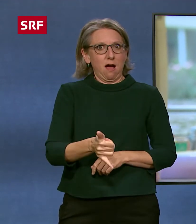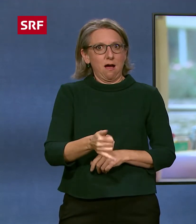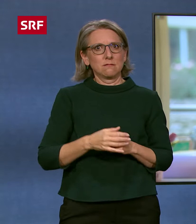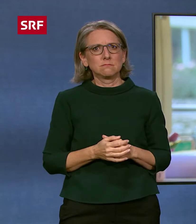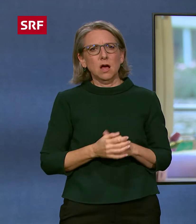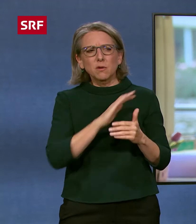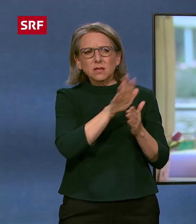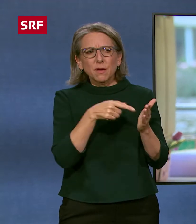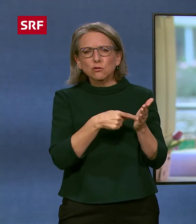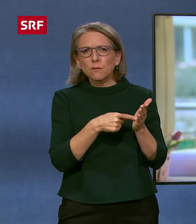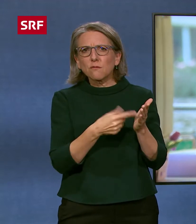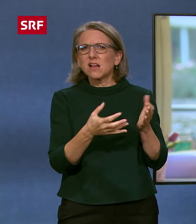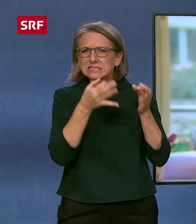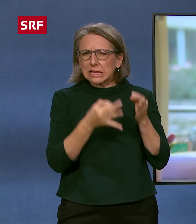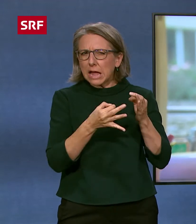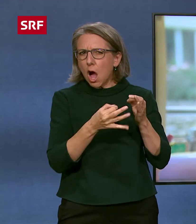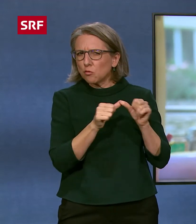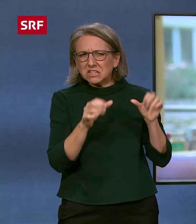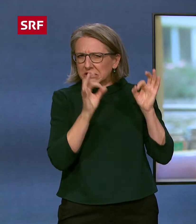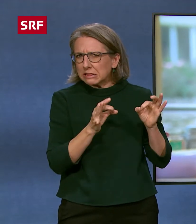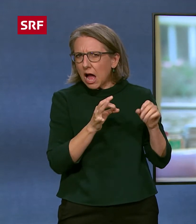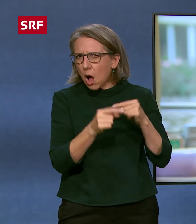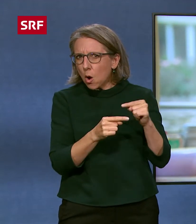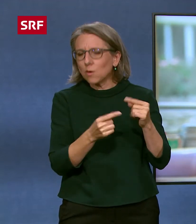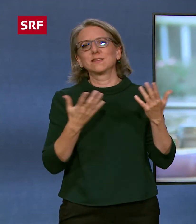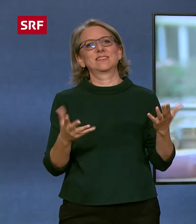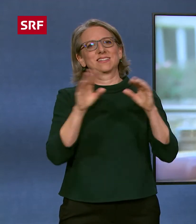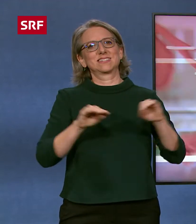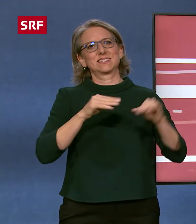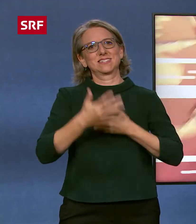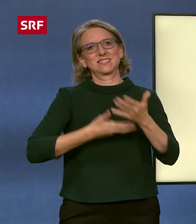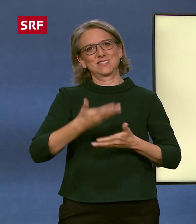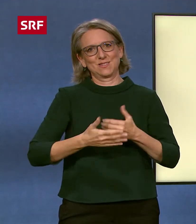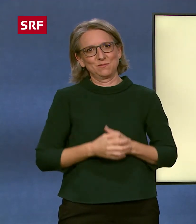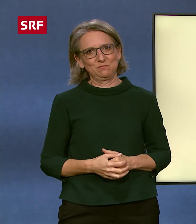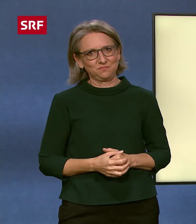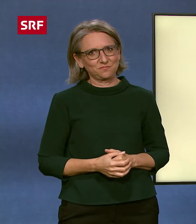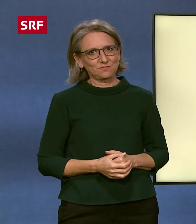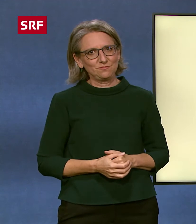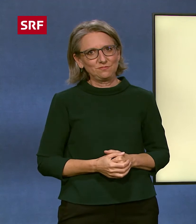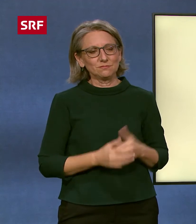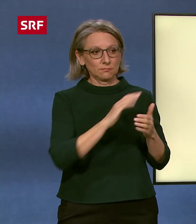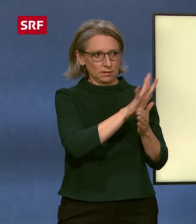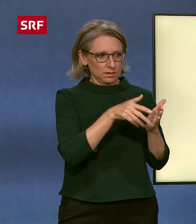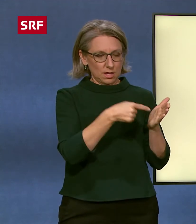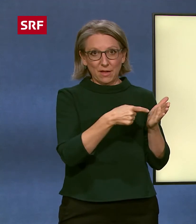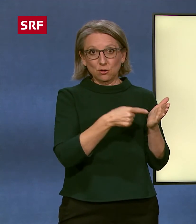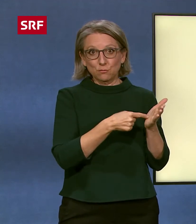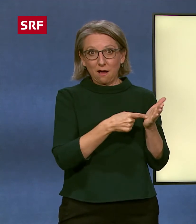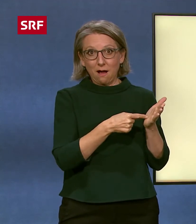Die Gebärdensprache ist eine Sprache, mit der sich